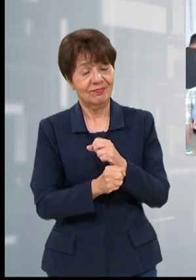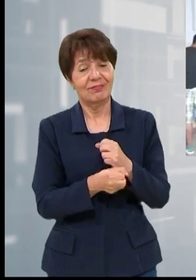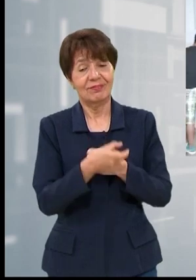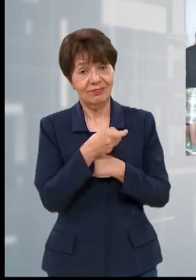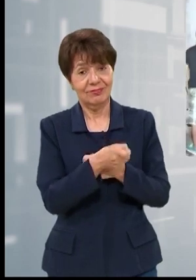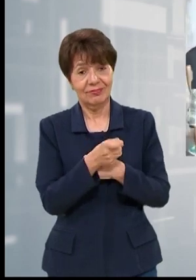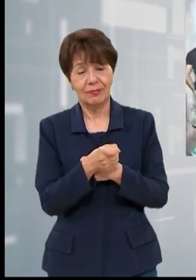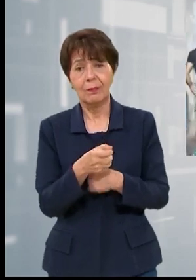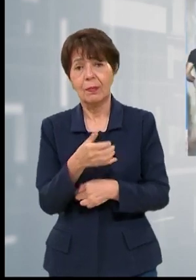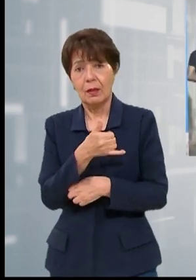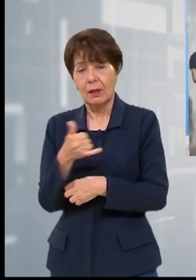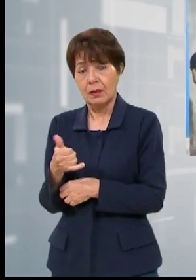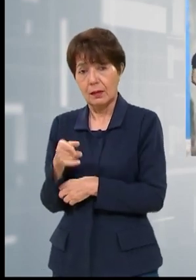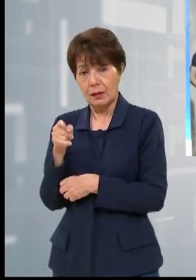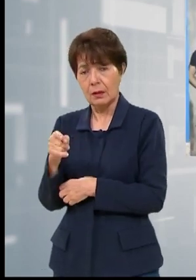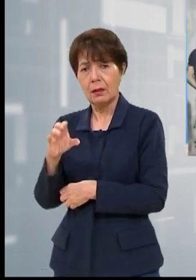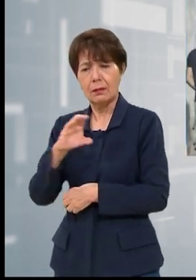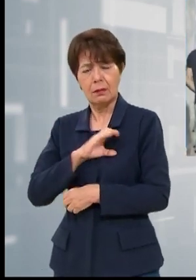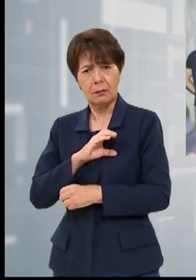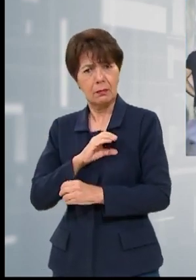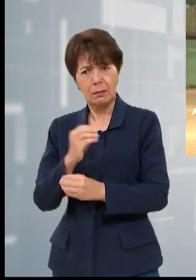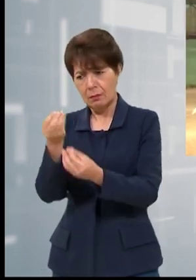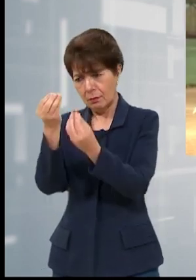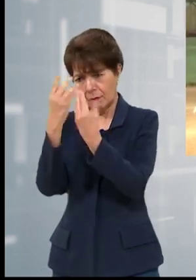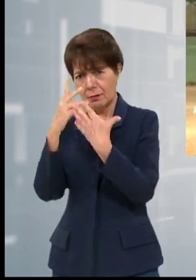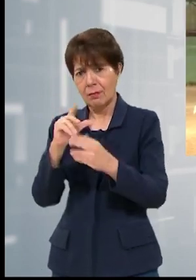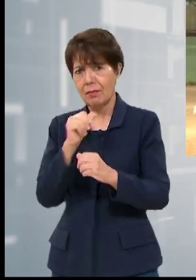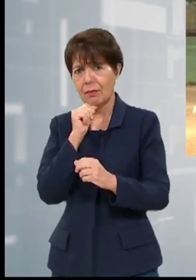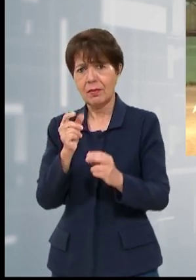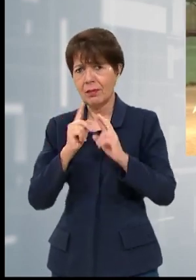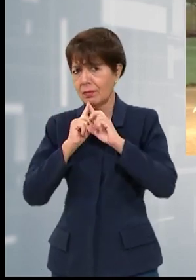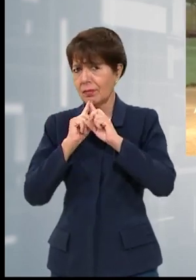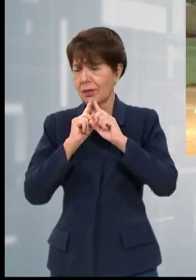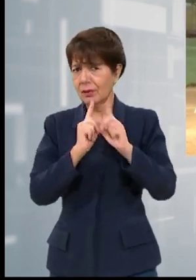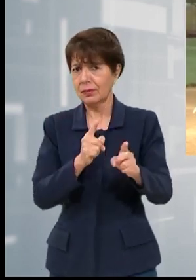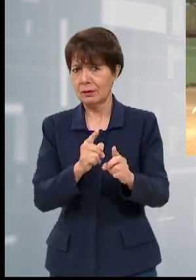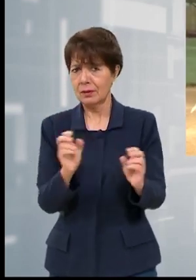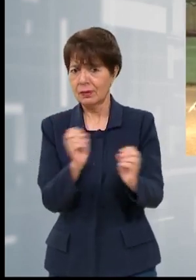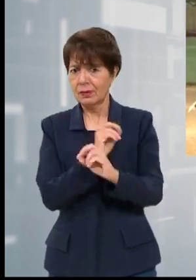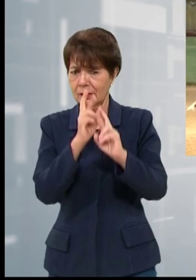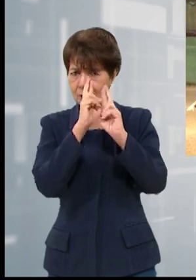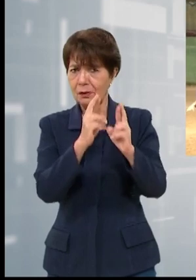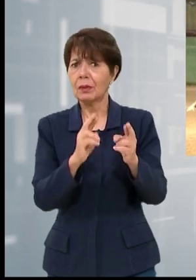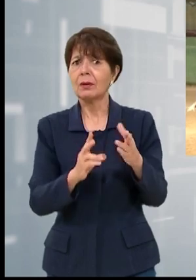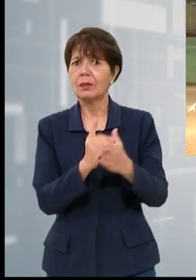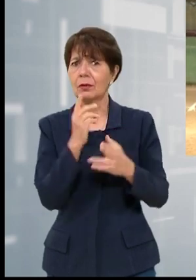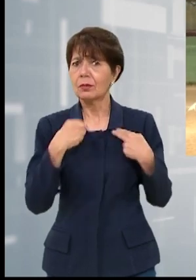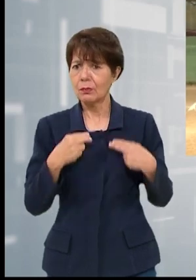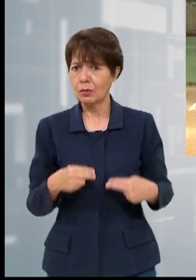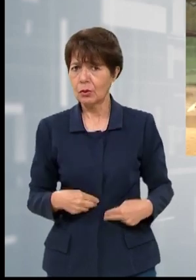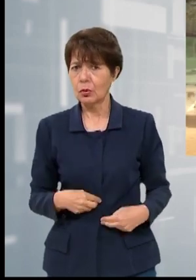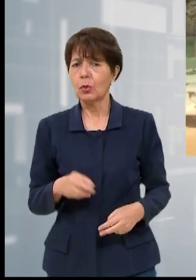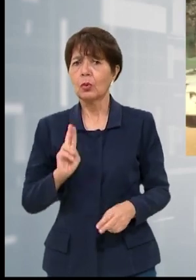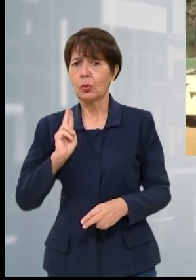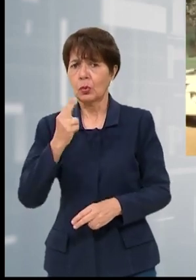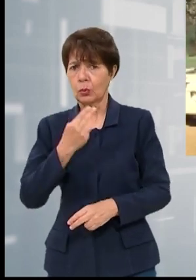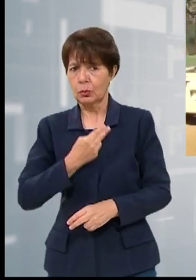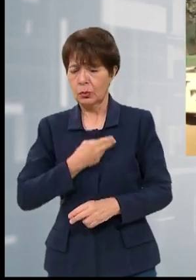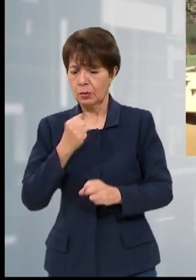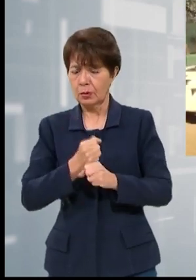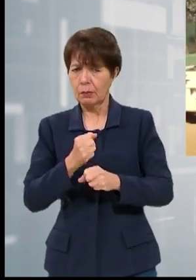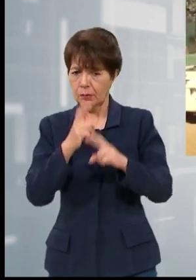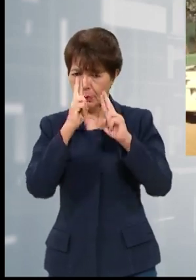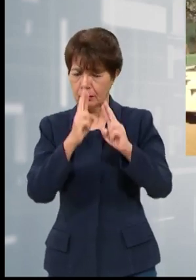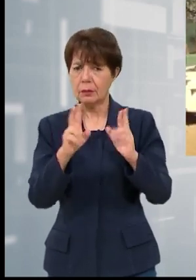Nacional sostiene por su parte que no han recibido denuncias de violación de derechos humanos y que sus actuaciones han sido apegadas a derechos según lo establece la ley.